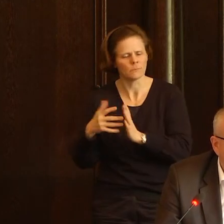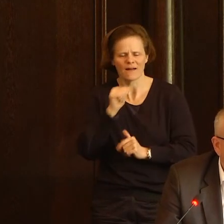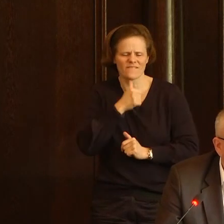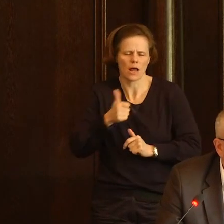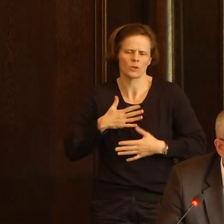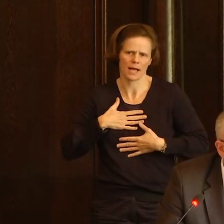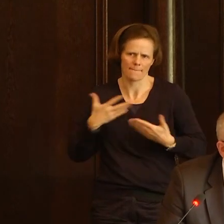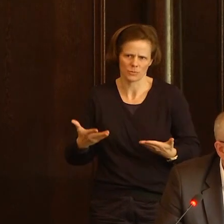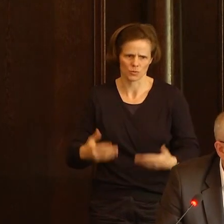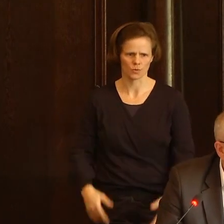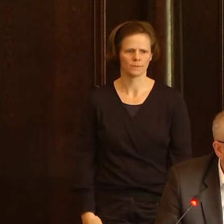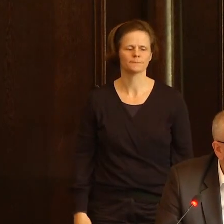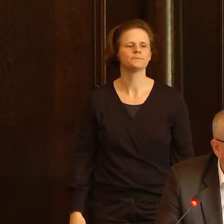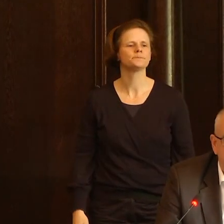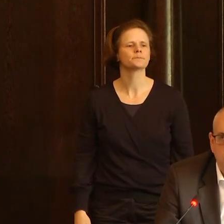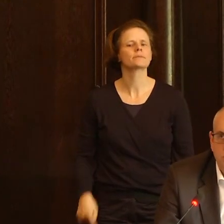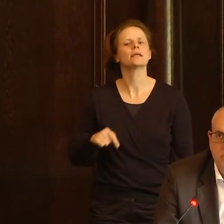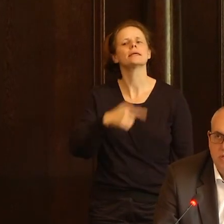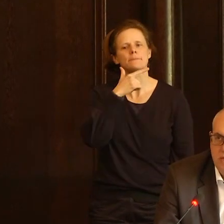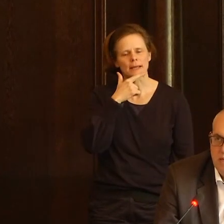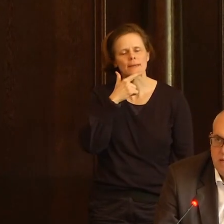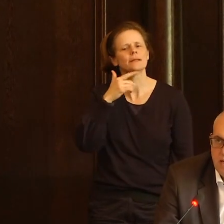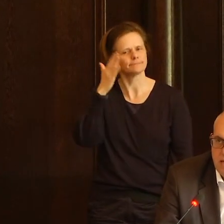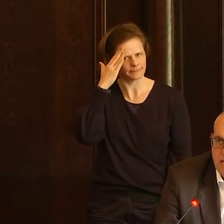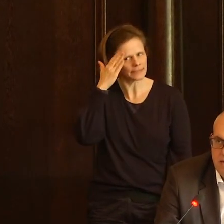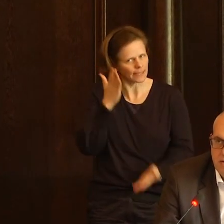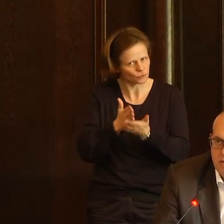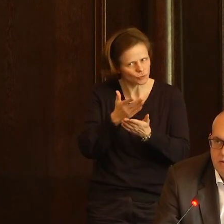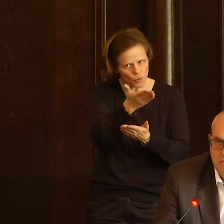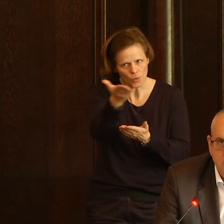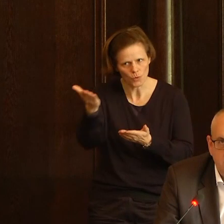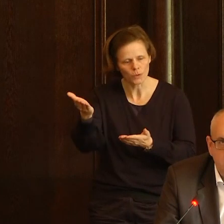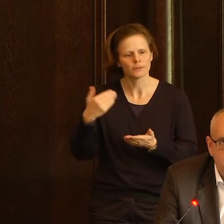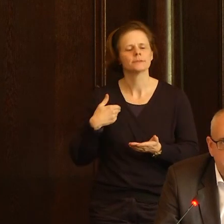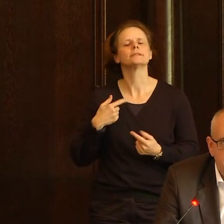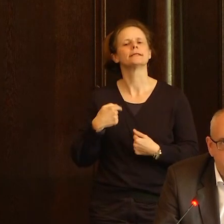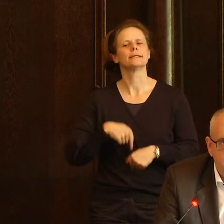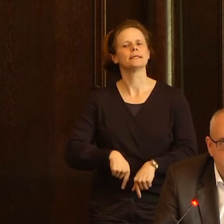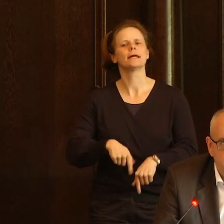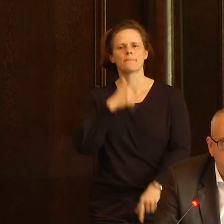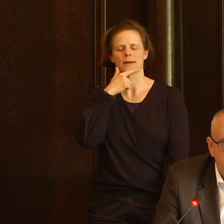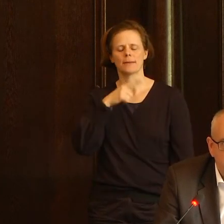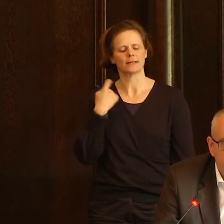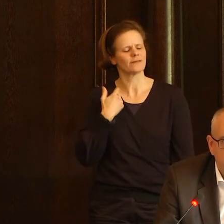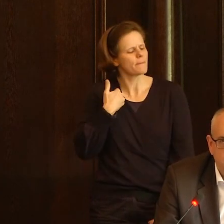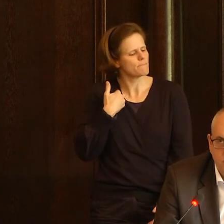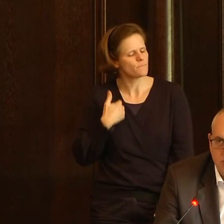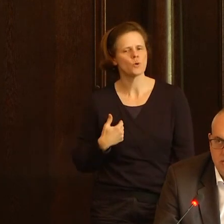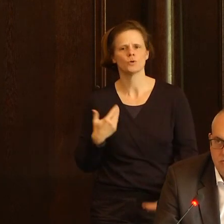Hier in Bremen, das wissen Sie, uns bemüht, einen Weg der verhältnismäßigen